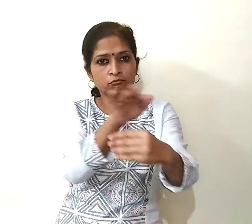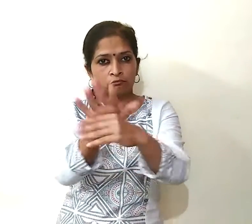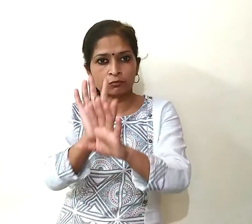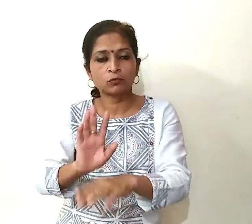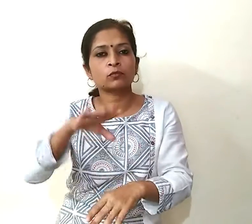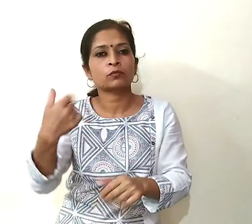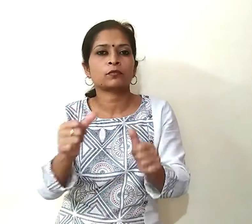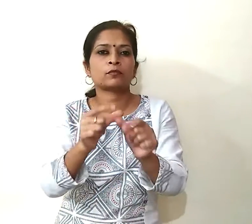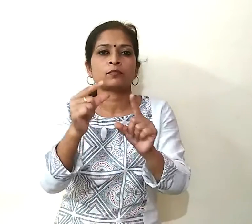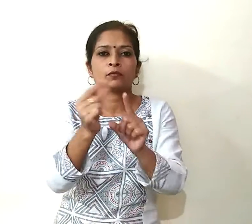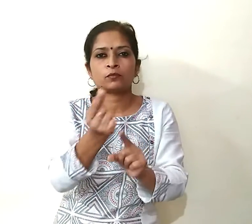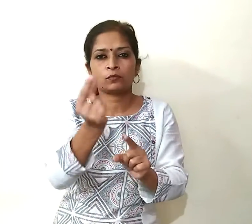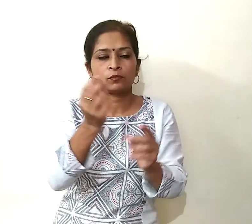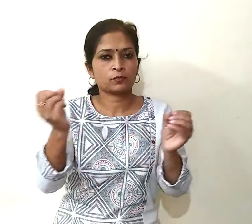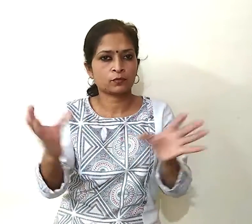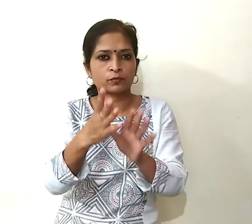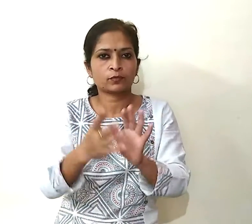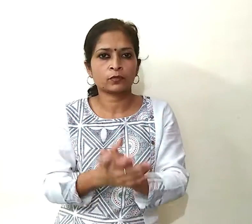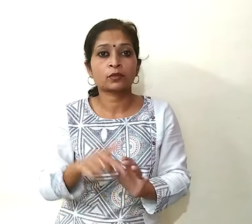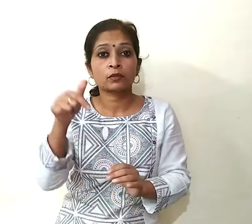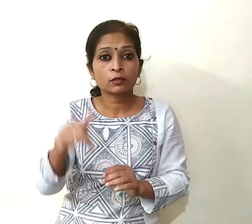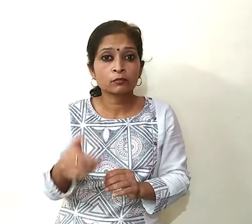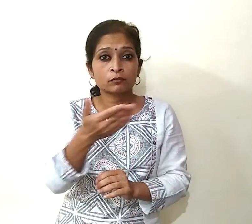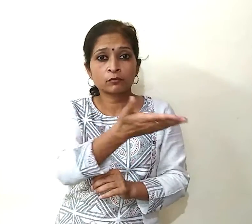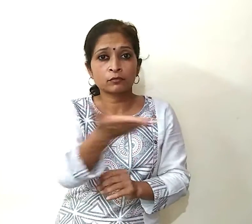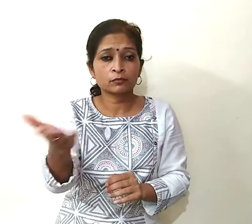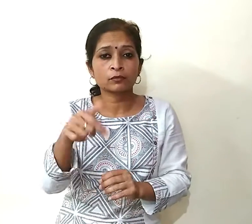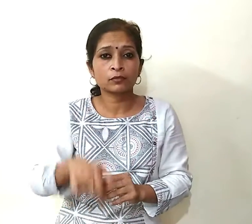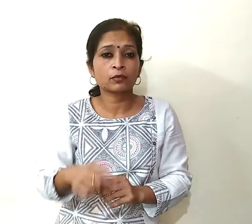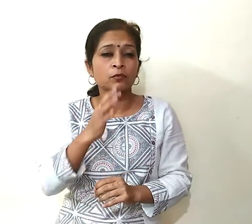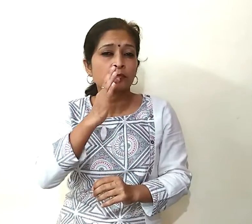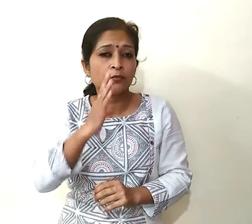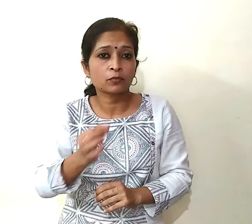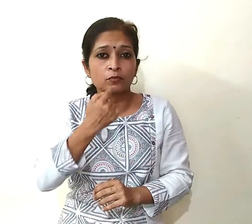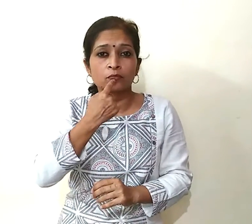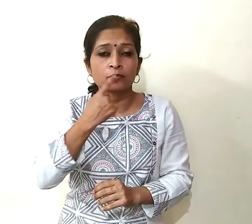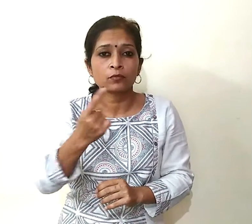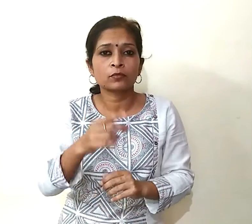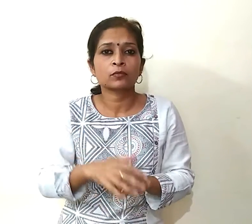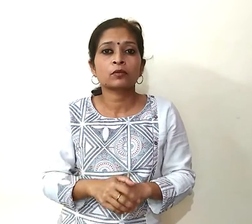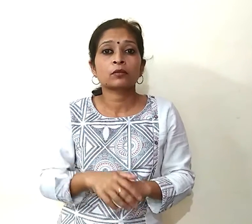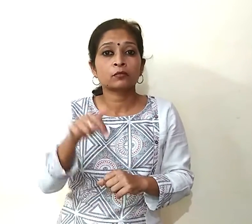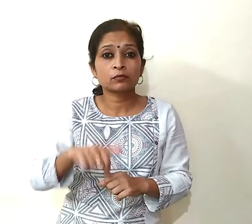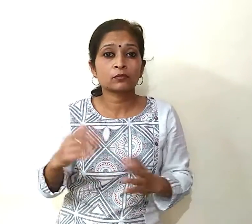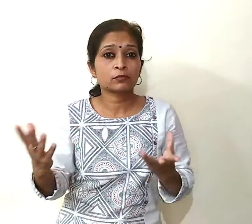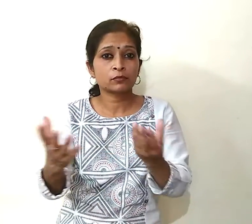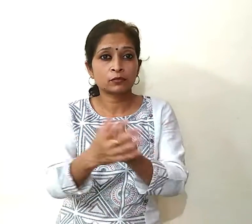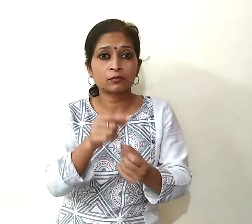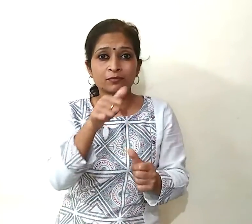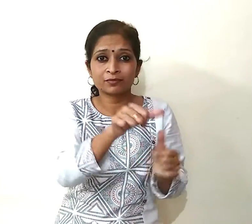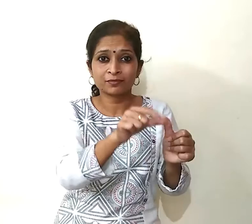का इस्तमाल कर पाएंगे यहां शोताओं मैं इस बाद पर विशेश बल देना चाहूंगी कि आरोग्य सेतु एप